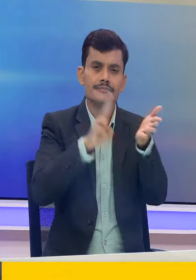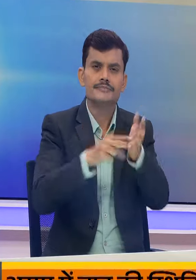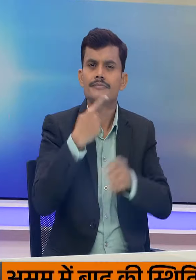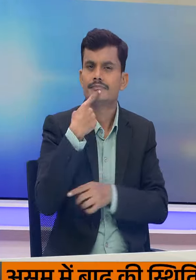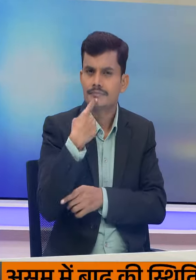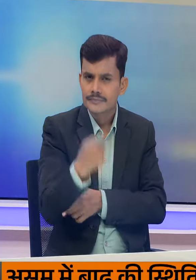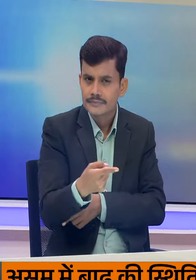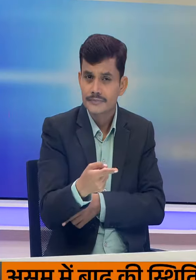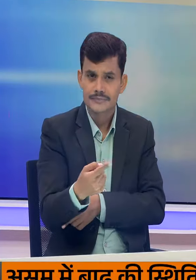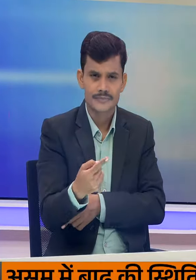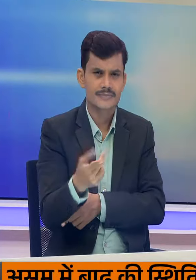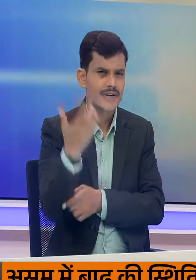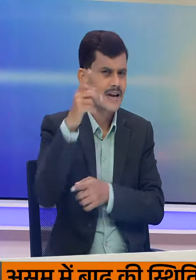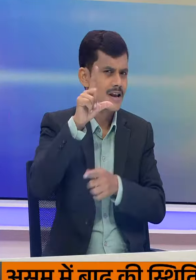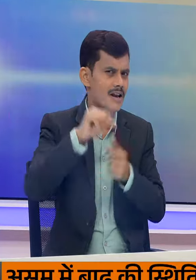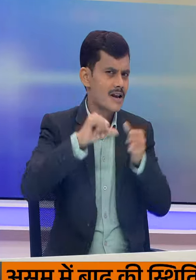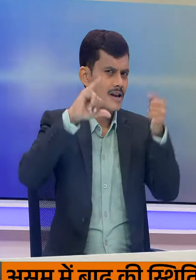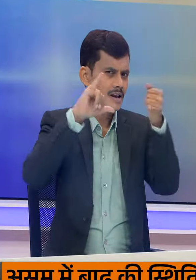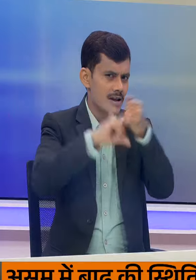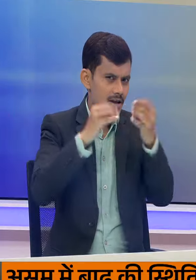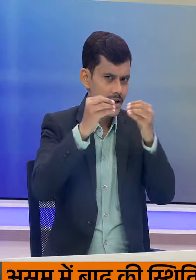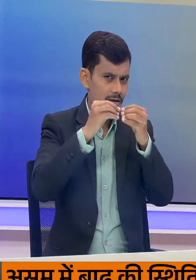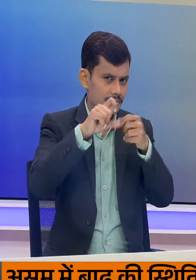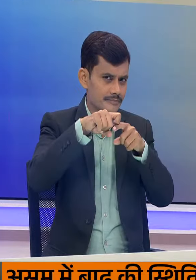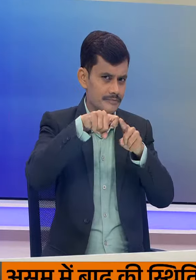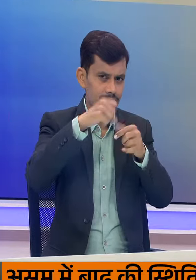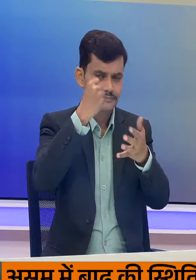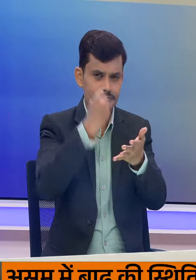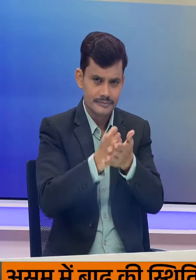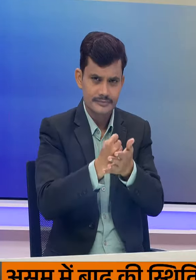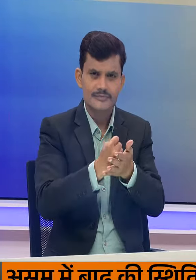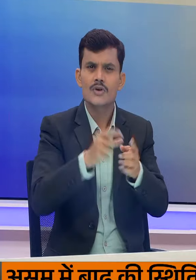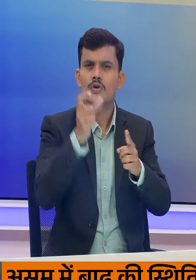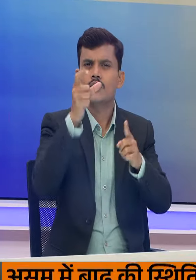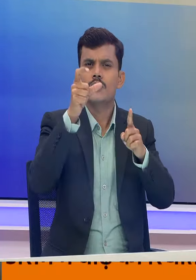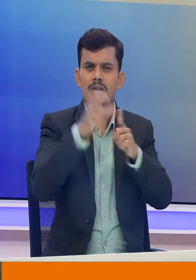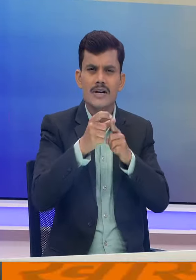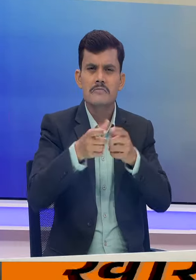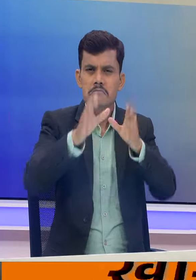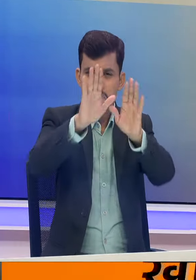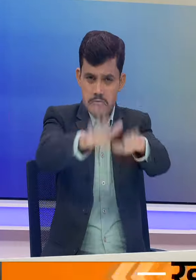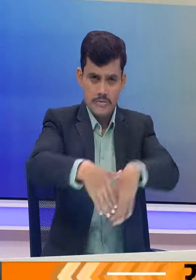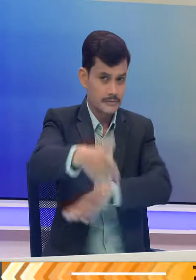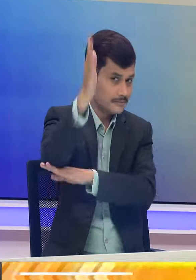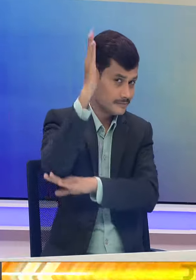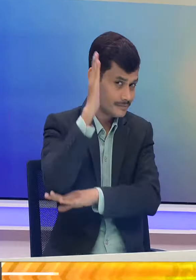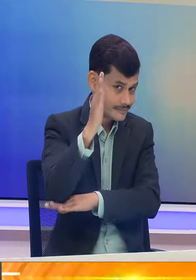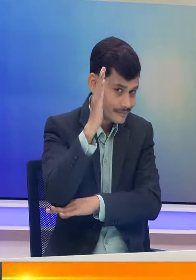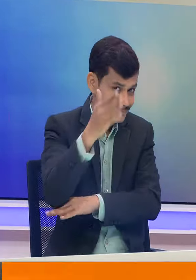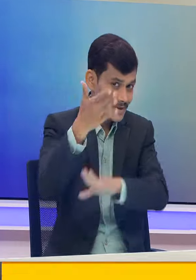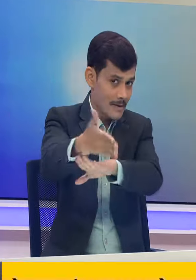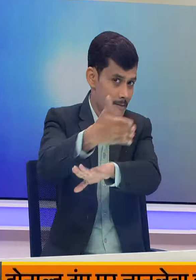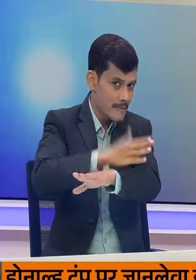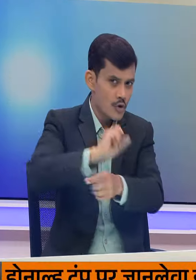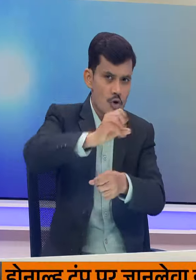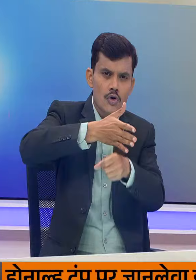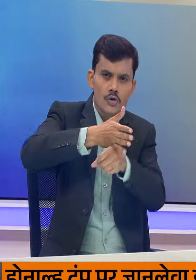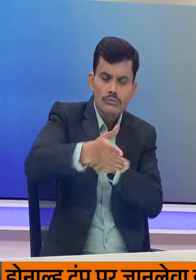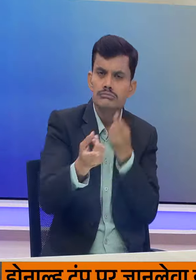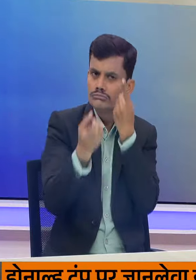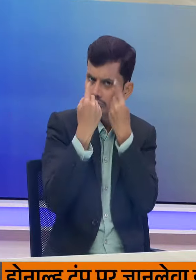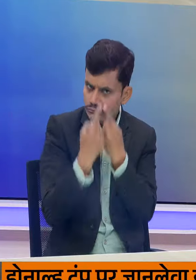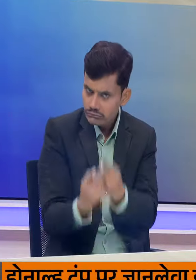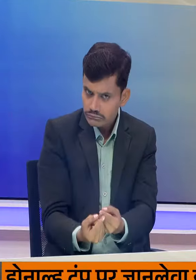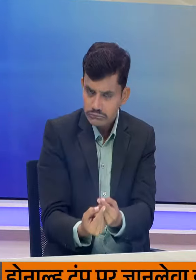देसल लास्वेगास में यूनिजो यूएस सम्मिलन में भाशर से पहले उनका कोरोना टेस्ट करवाया गया